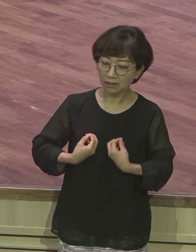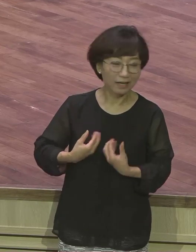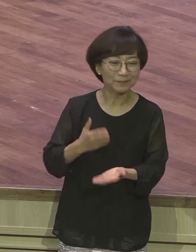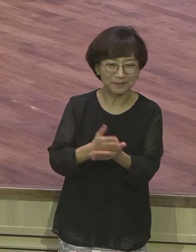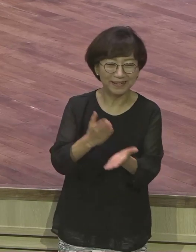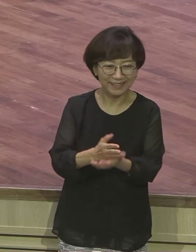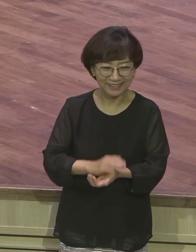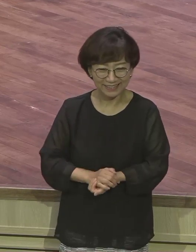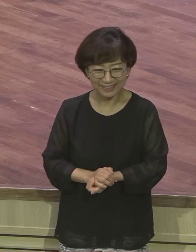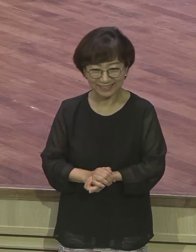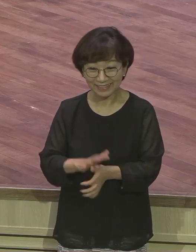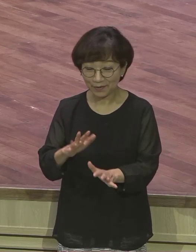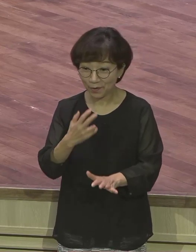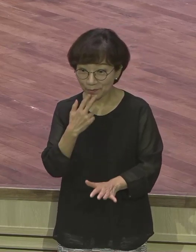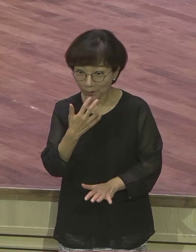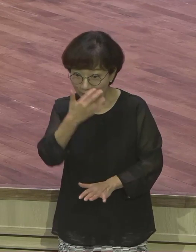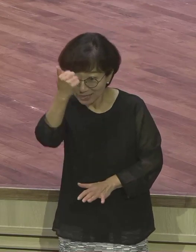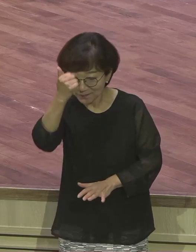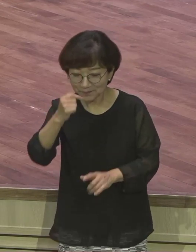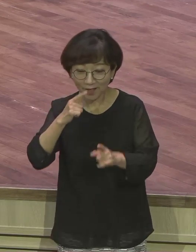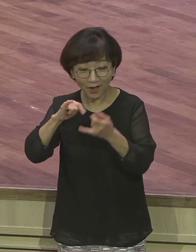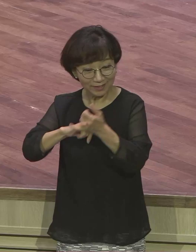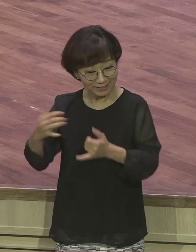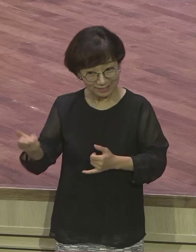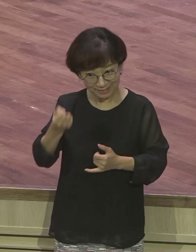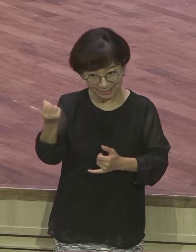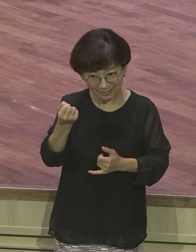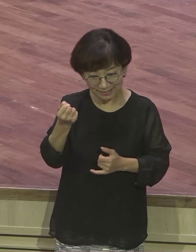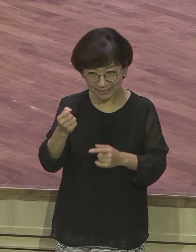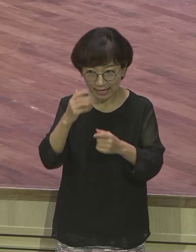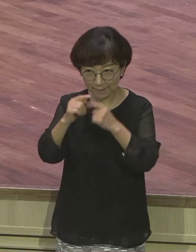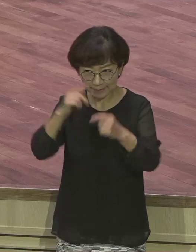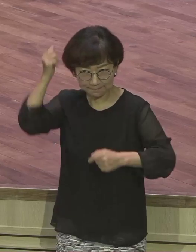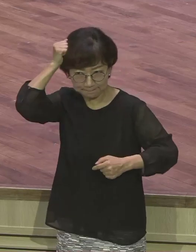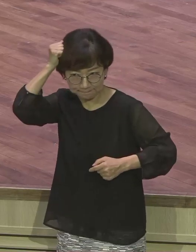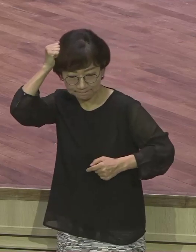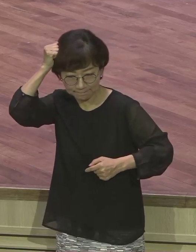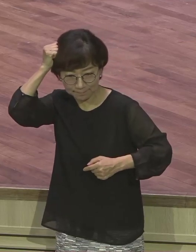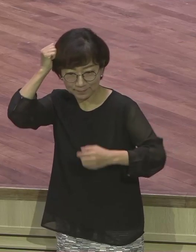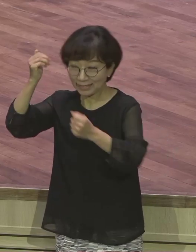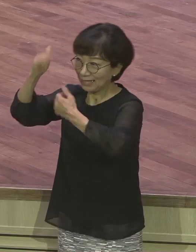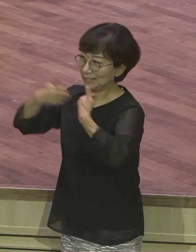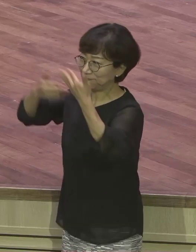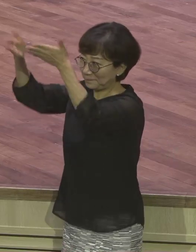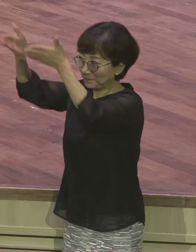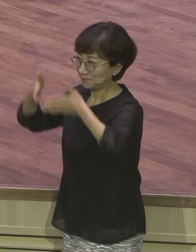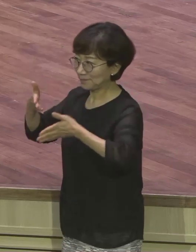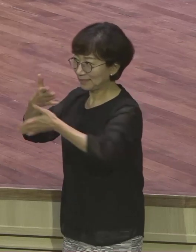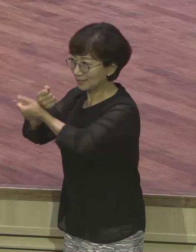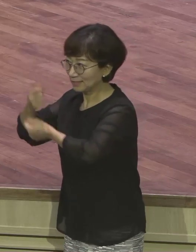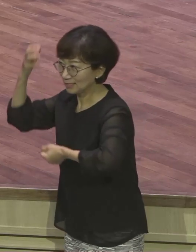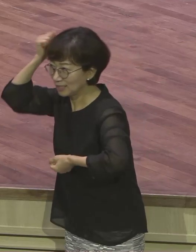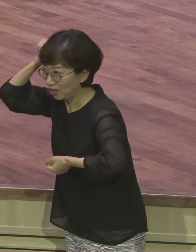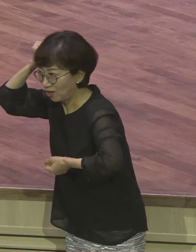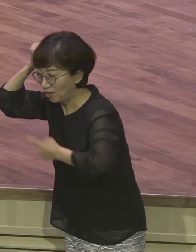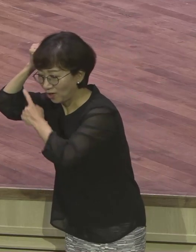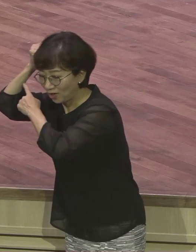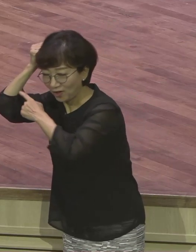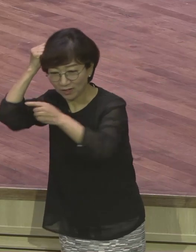전혀 그렇지 않아요 은약 가진 사람 말씀을 잡고 있는 사람 하나님과 나의 이명계약을 가진 사람은 절대 흔들리지 않습니다 이게